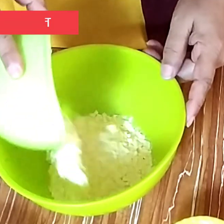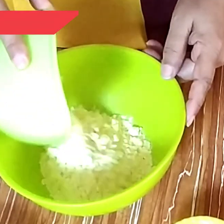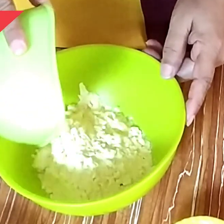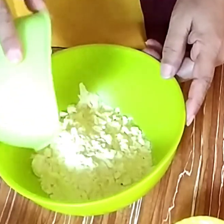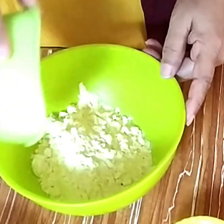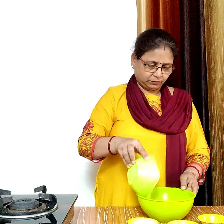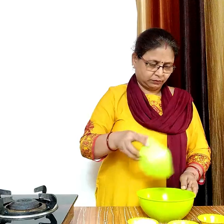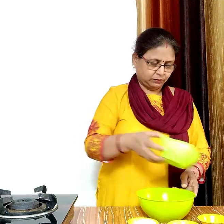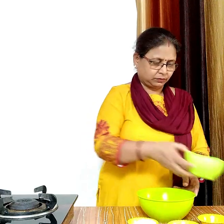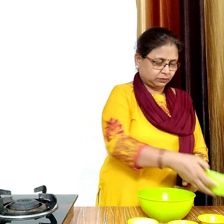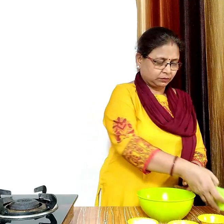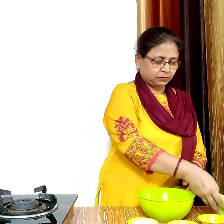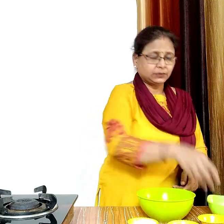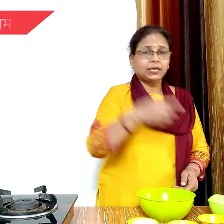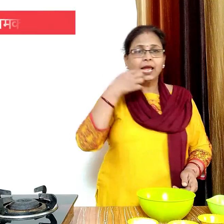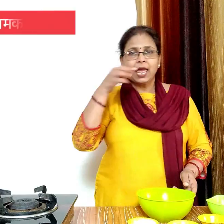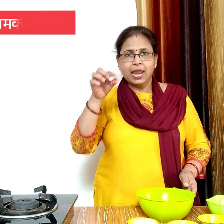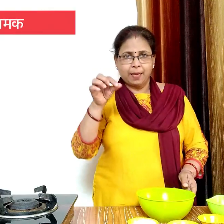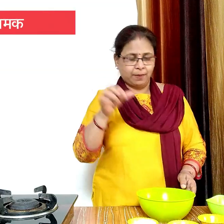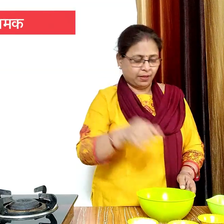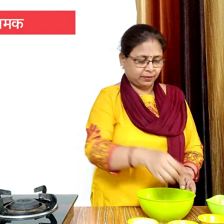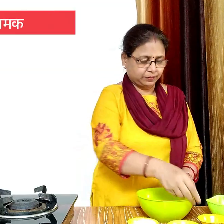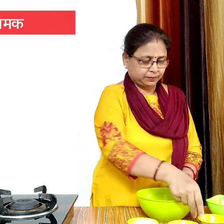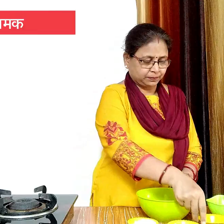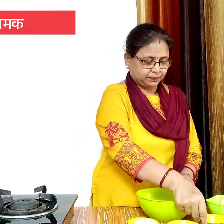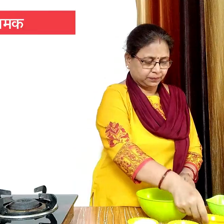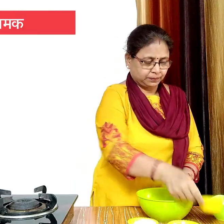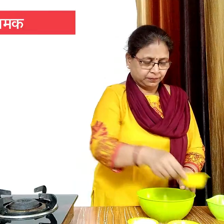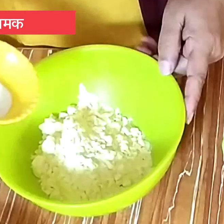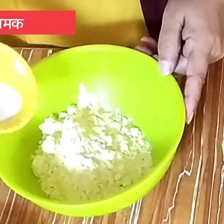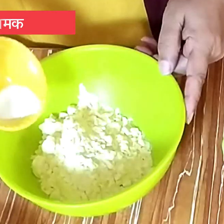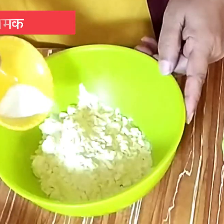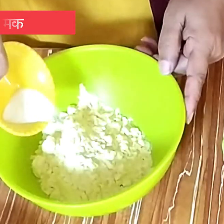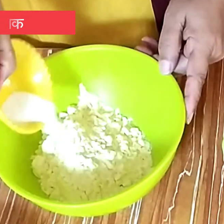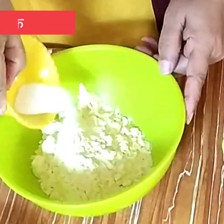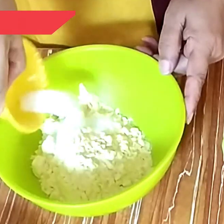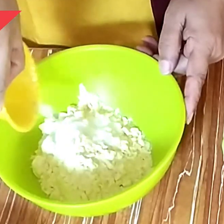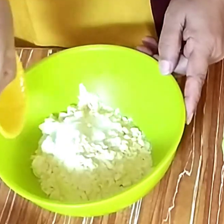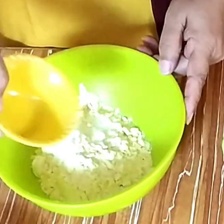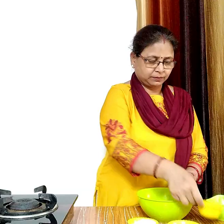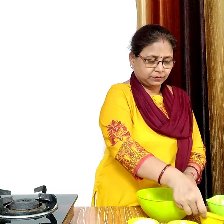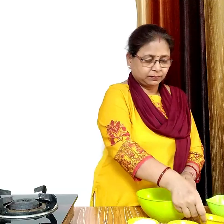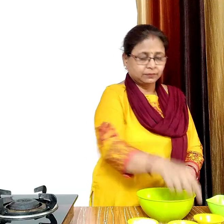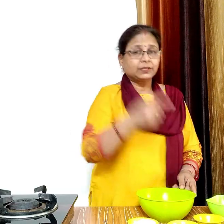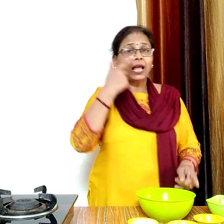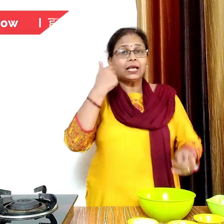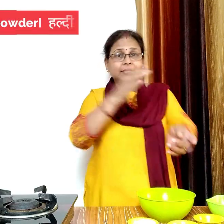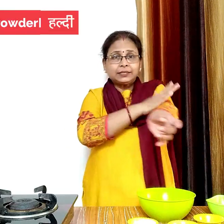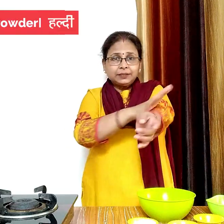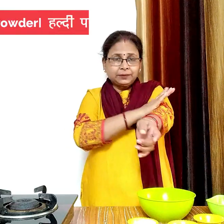स्वादनो सर नमक आधी चम्मच